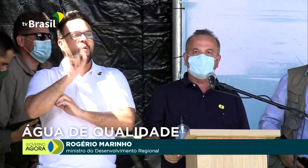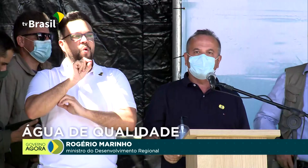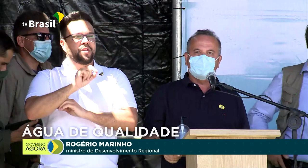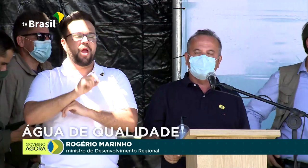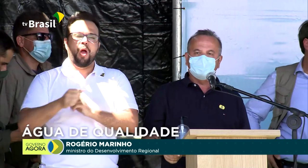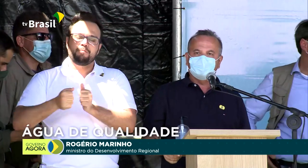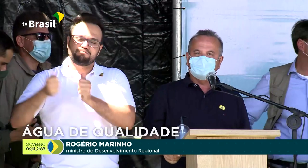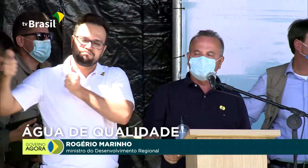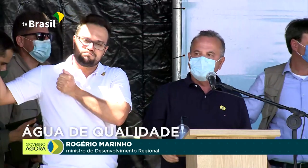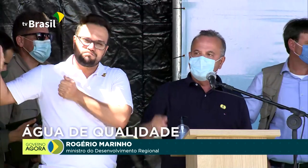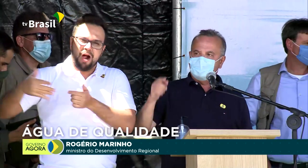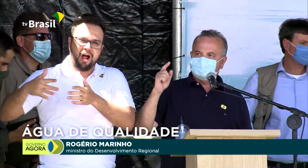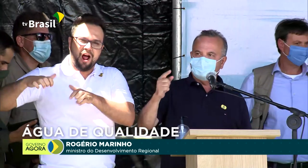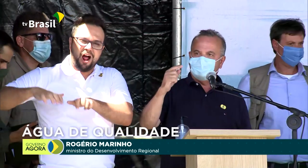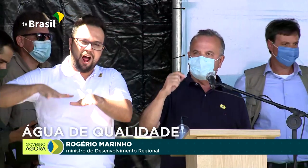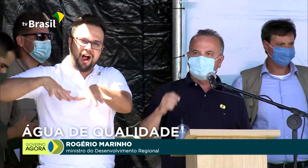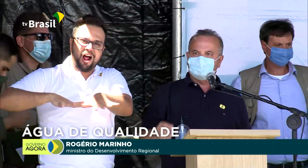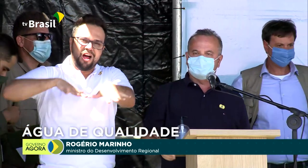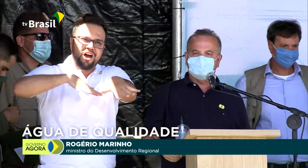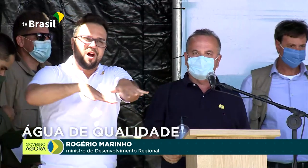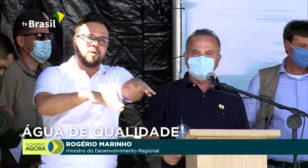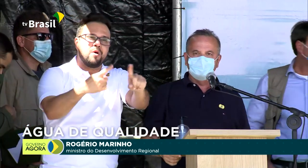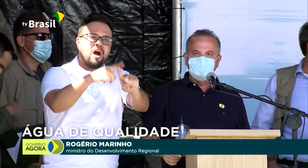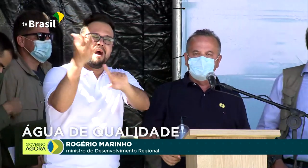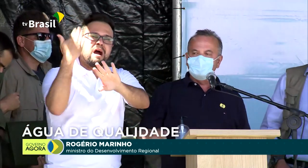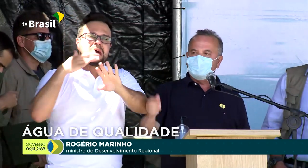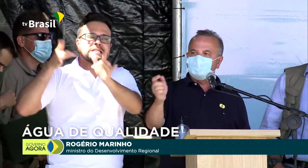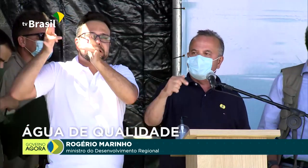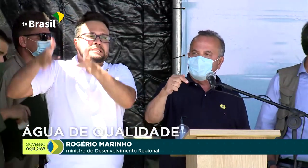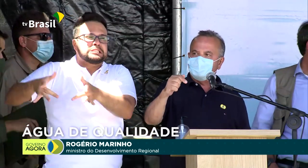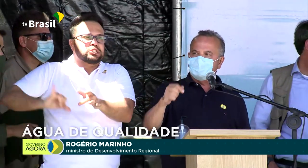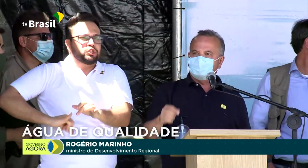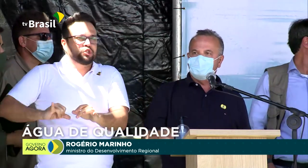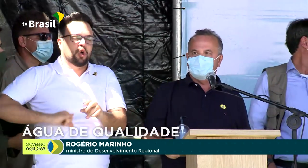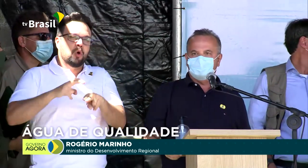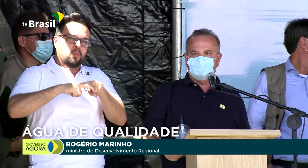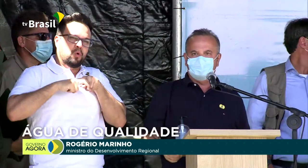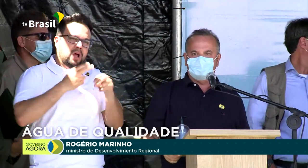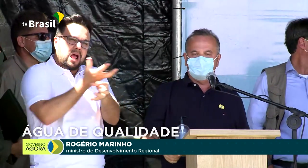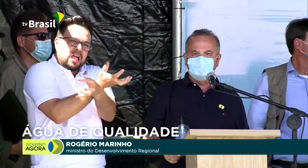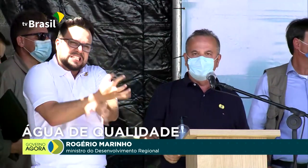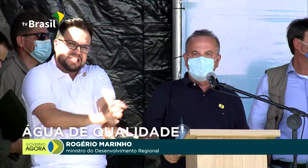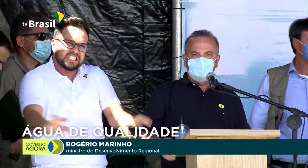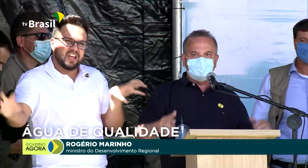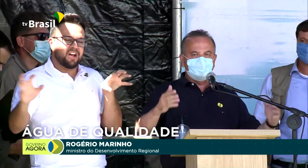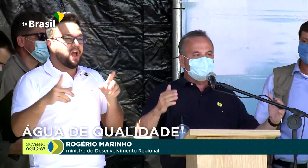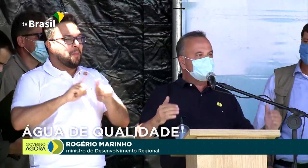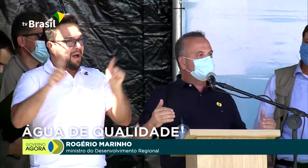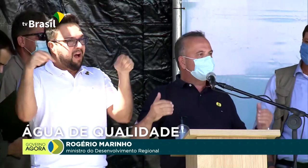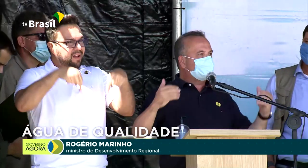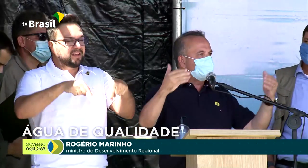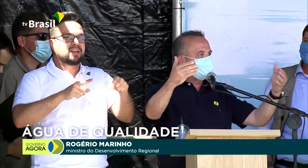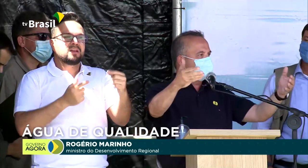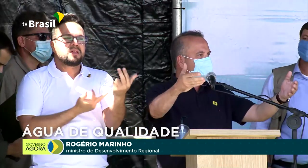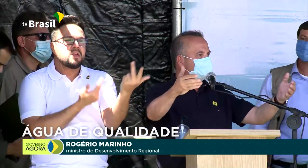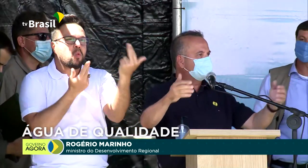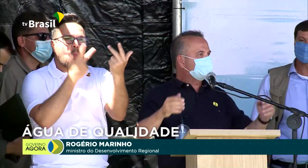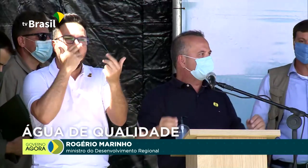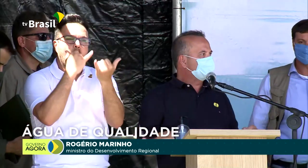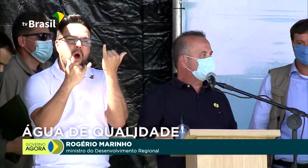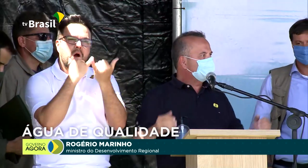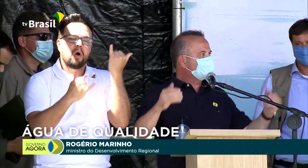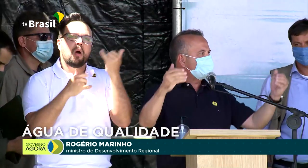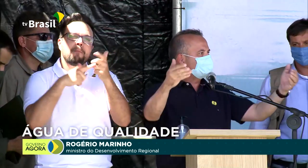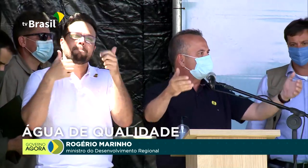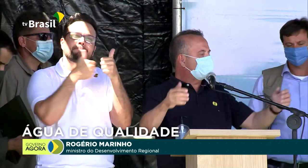estado que secularmente foi assolado pela seca. E não é diferente aqui em Campo Alegre. Regiões muito próximas ao